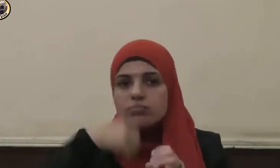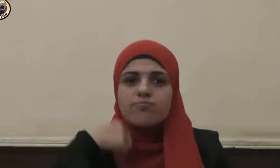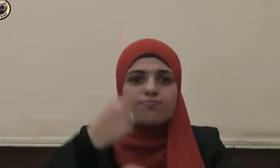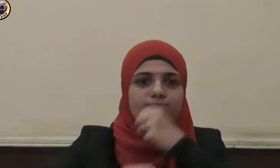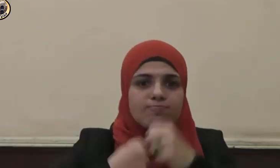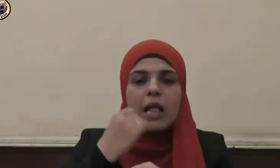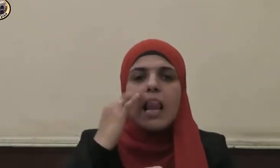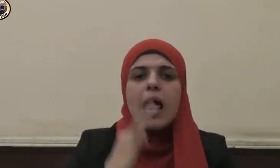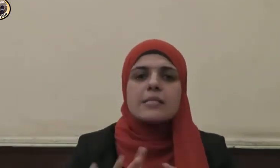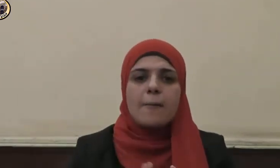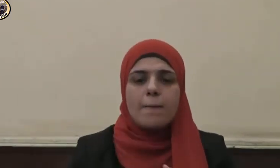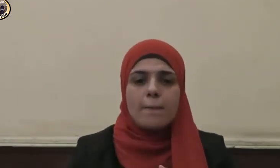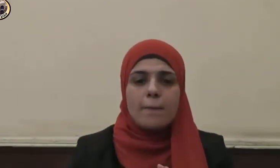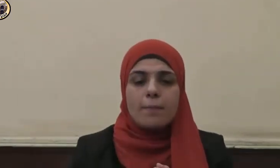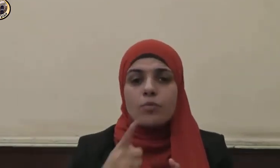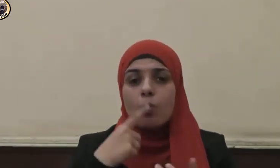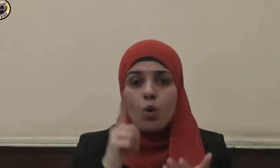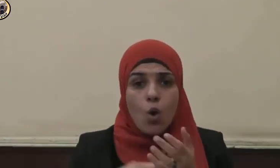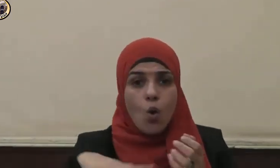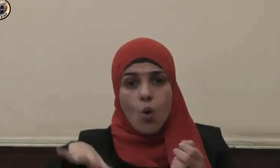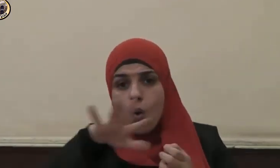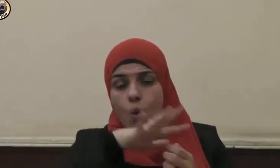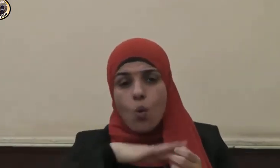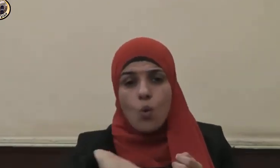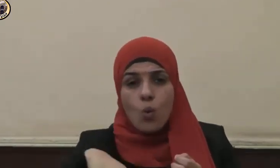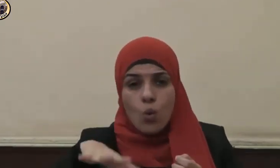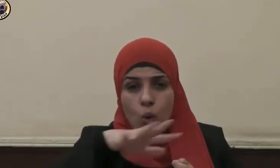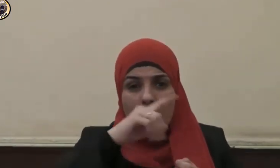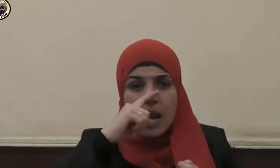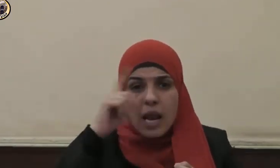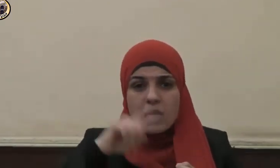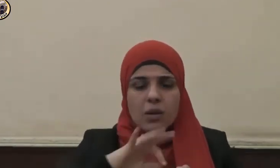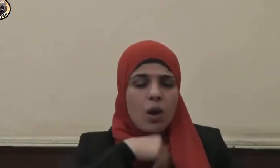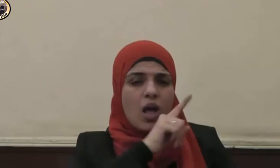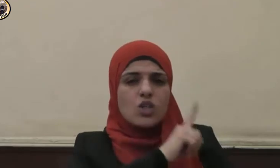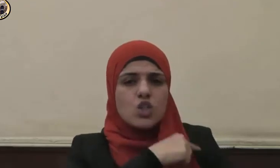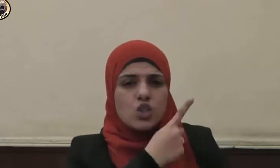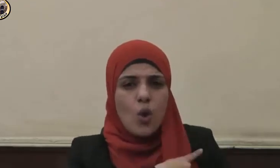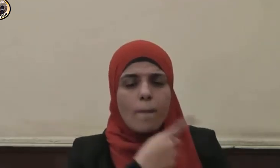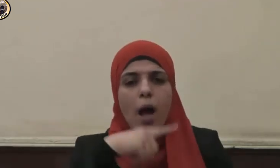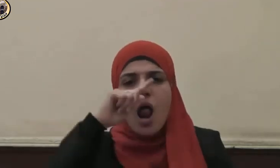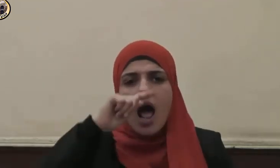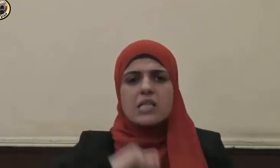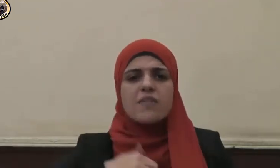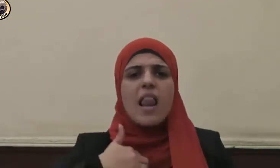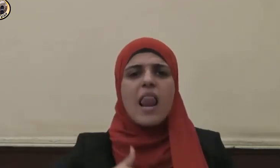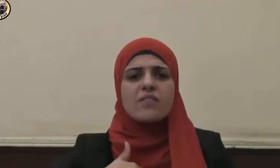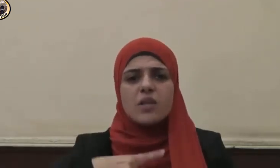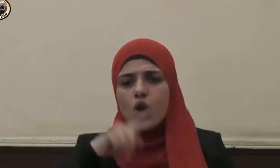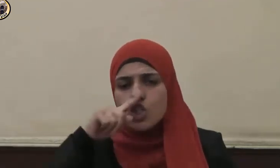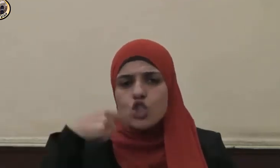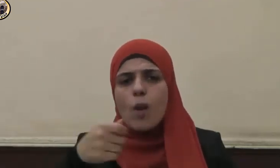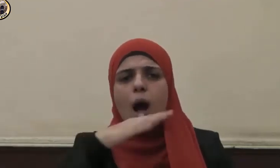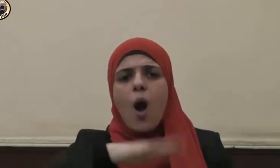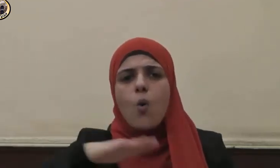إننا نأثم ونظلم أنفسنا وأبناءنا حين لا نأخذ